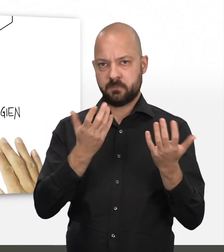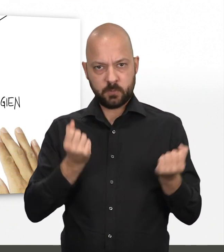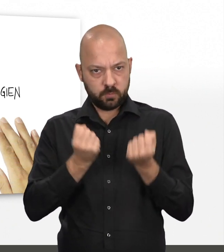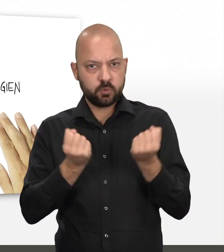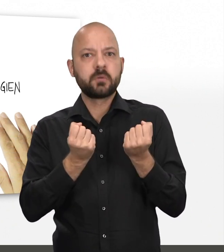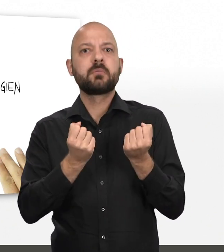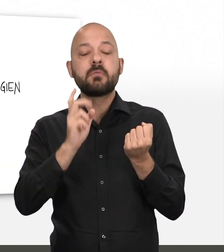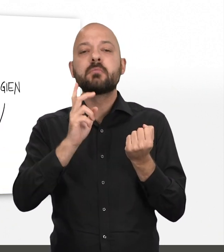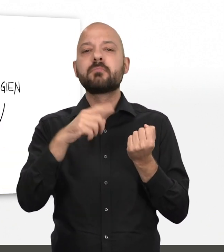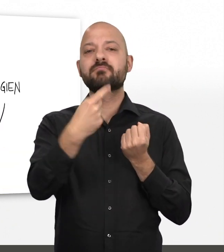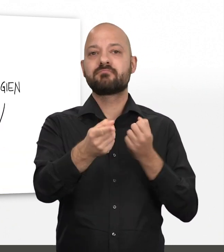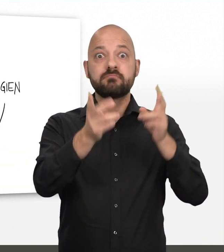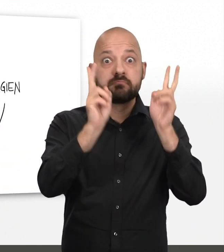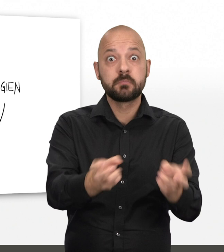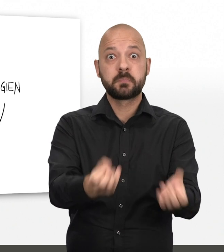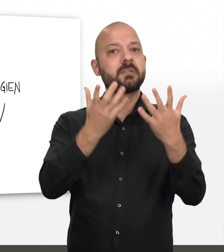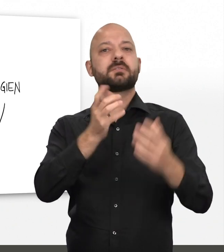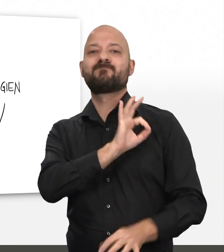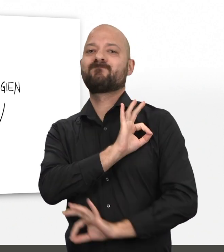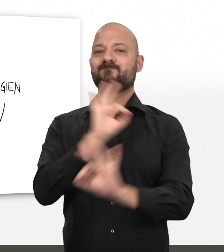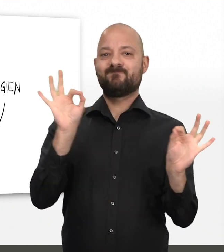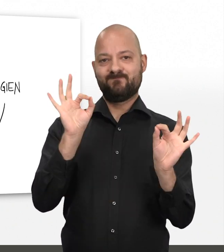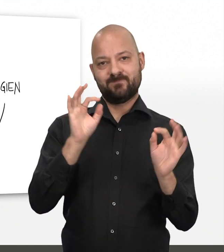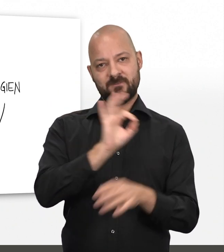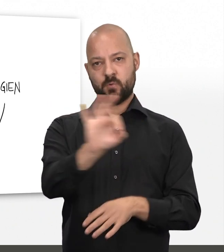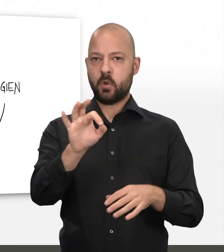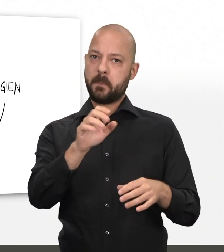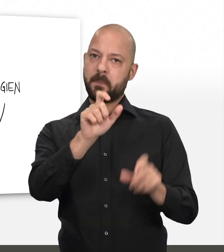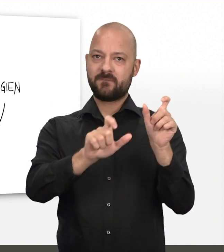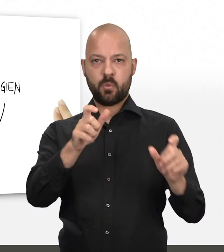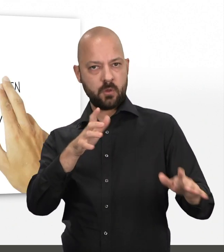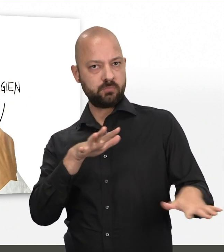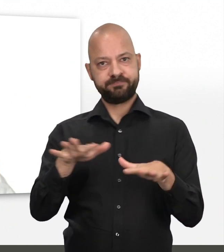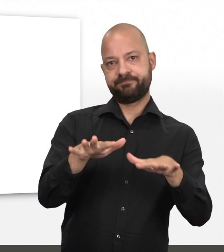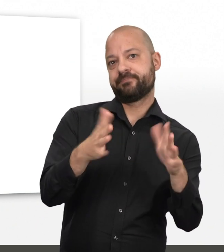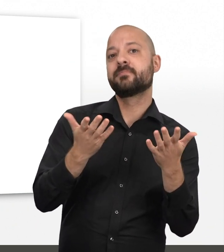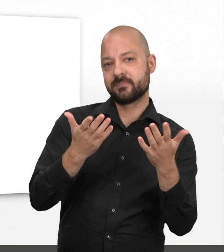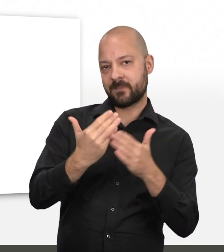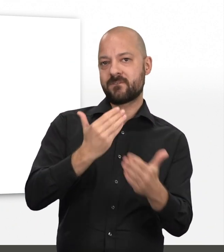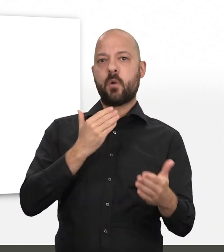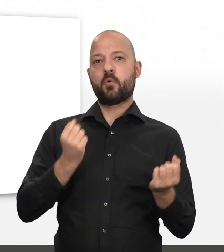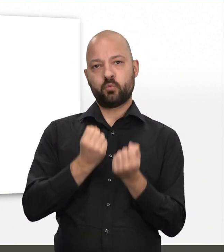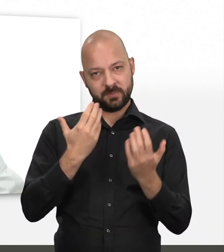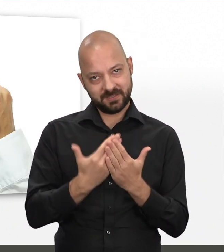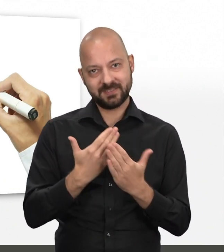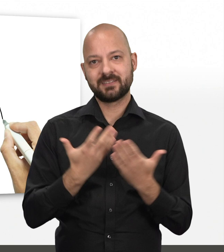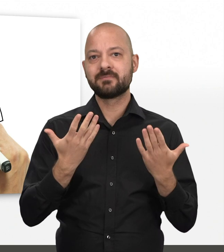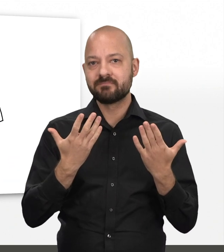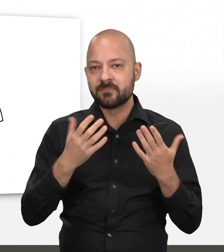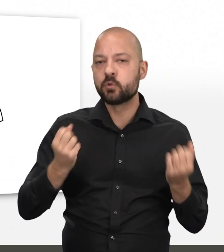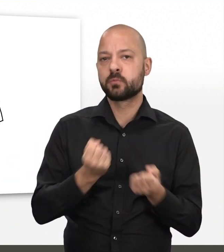Durch das Üben können sie im Ernstfall schneller und im besten Sinne für die Bevölkerung entscheiden. Und das geht so. Vor jeder